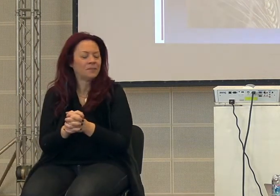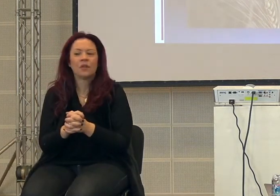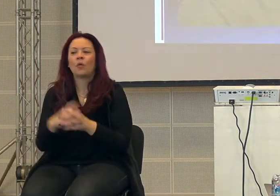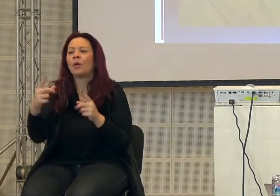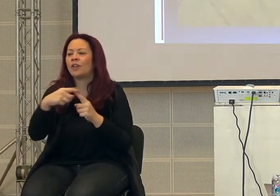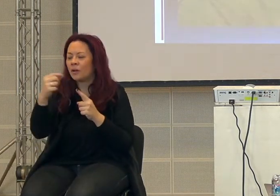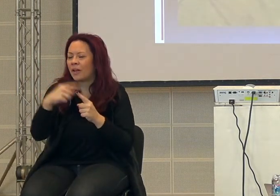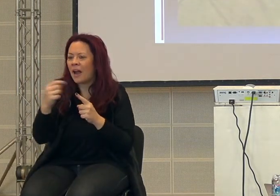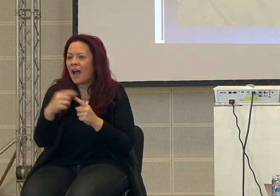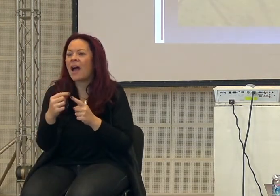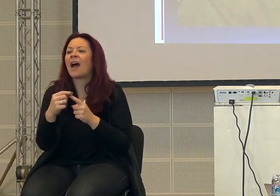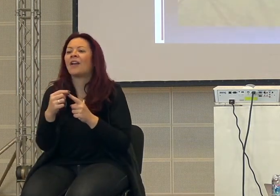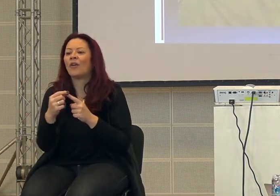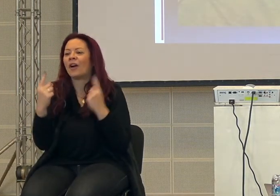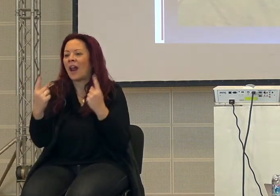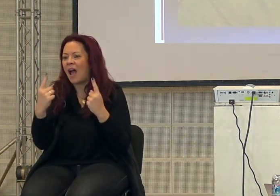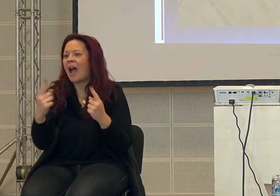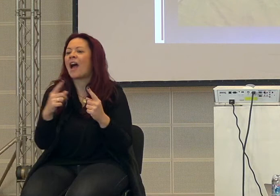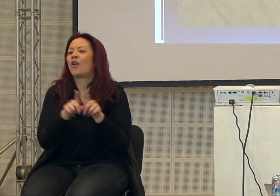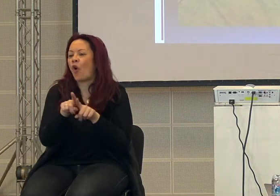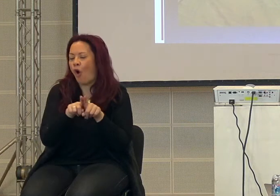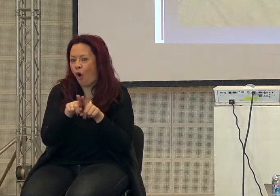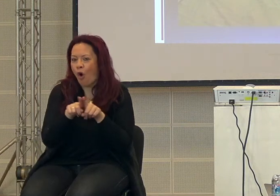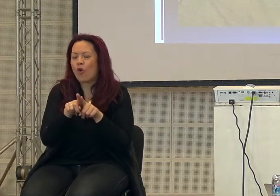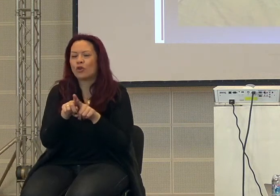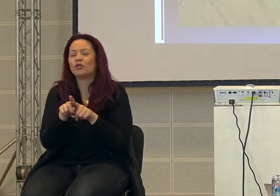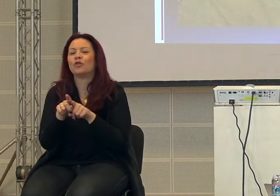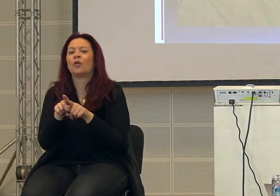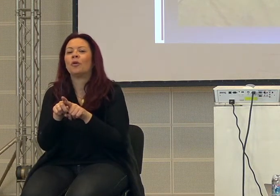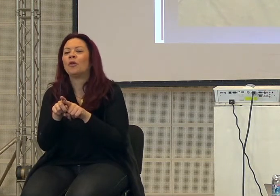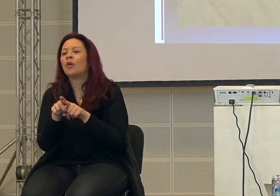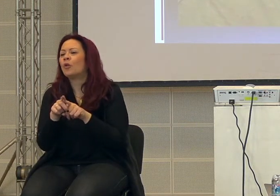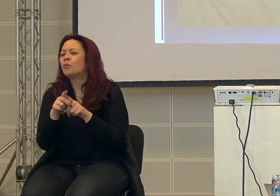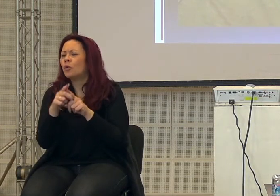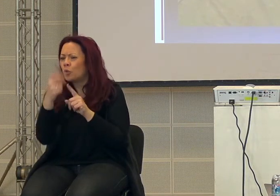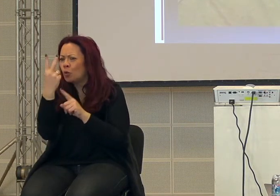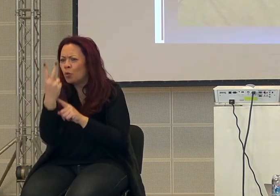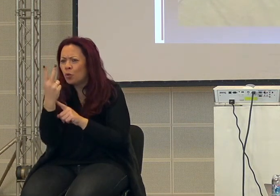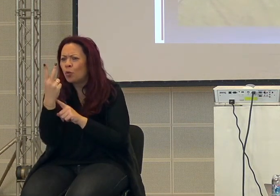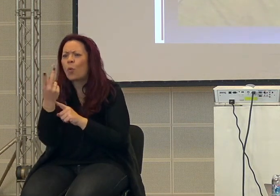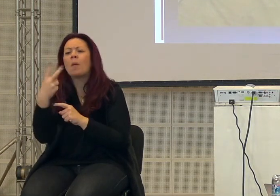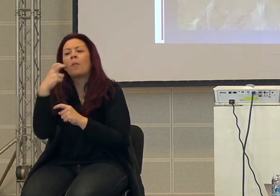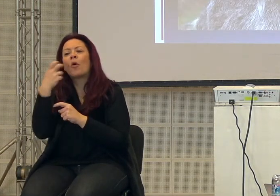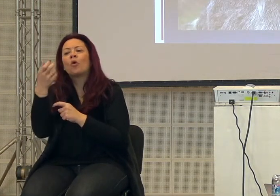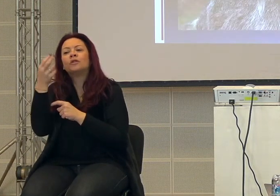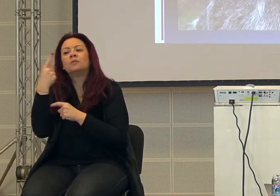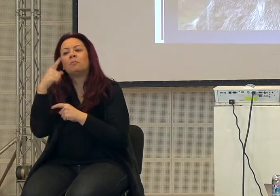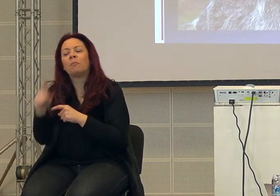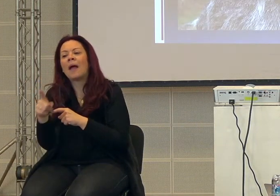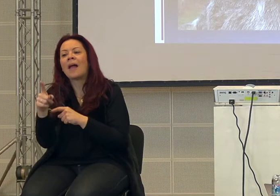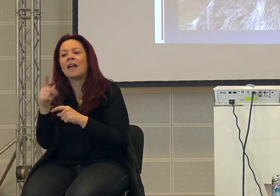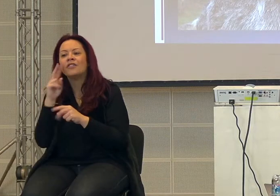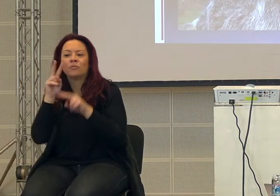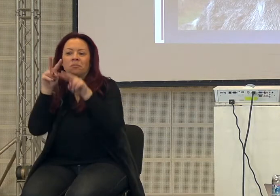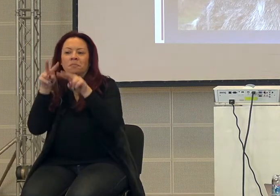grano, l'orzo, queste sono le prime due specie che sono state domesticate, poi